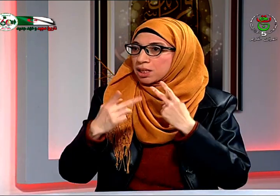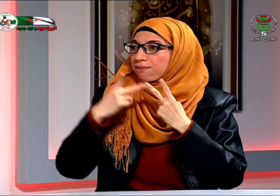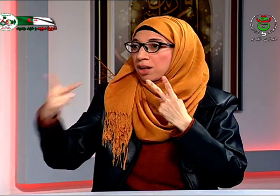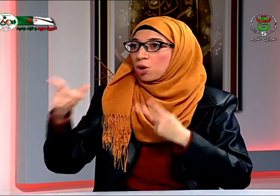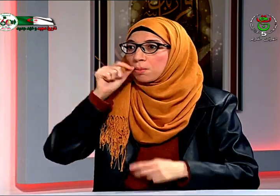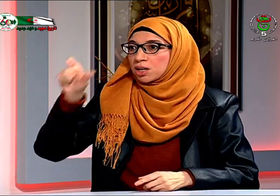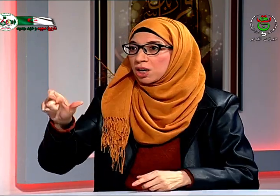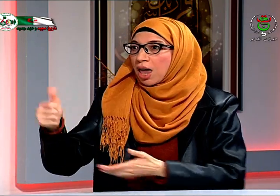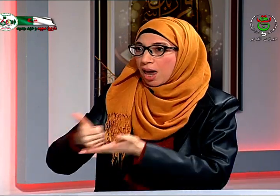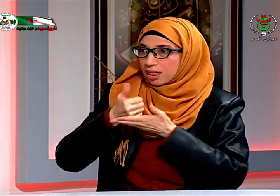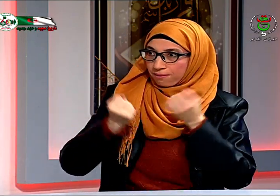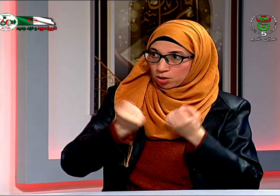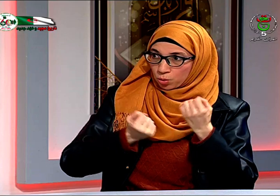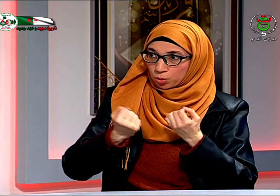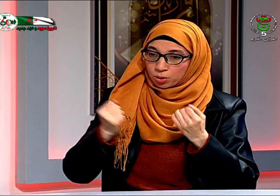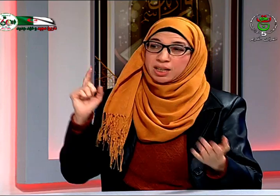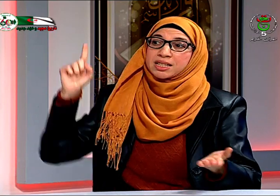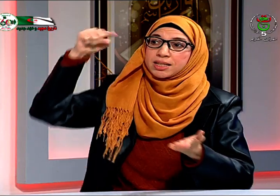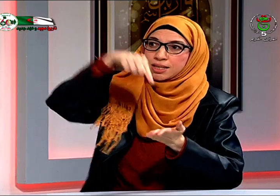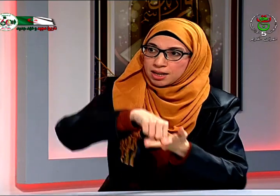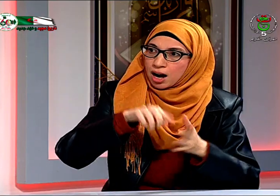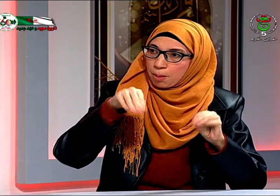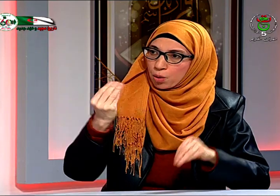هناك سيارة فساعدنا جارنا